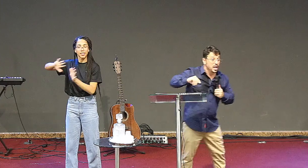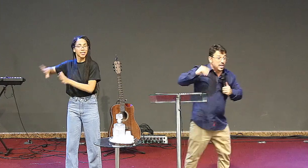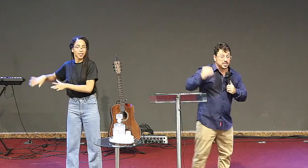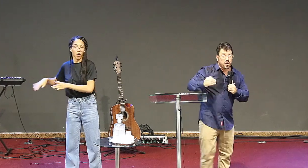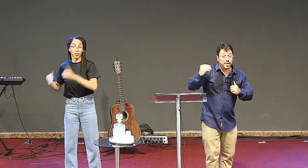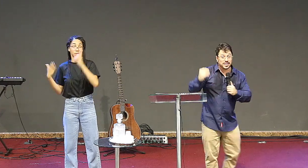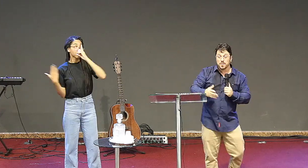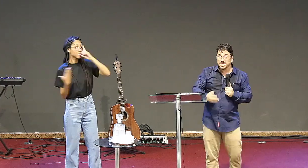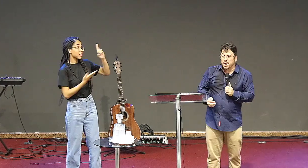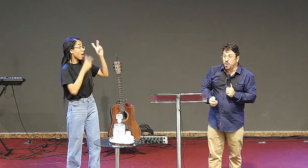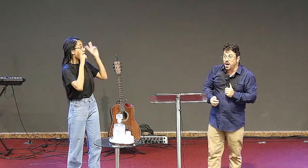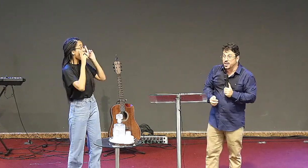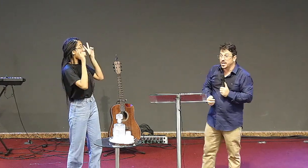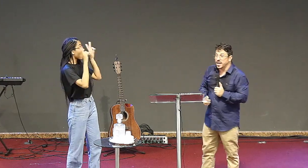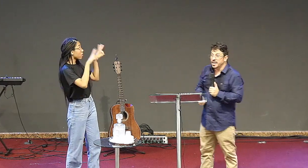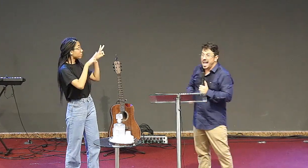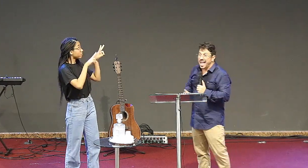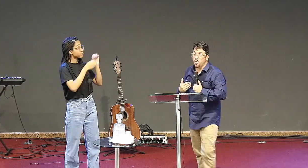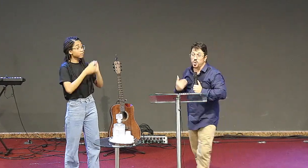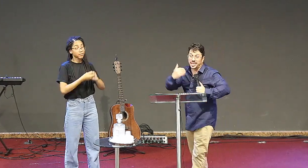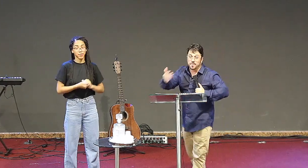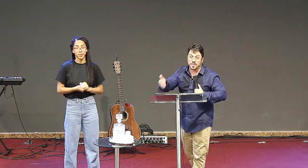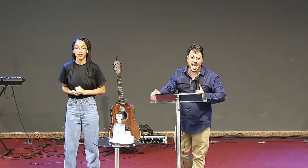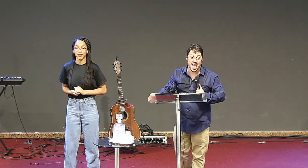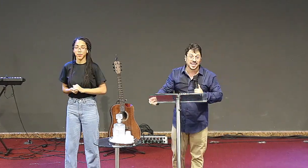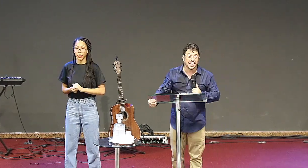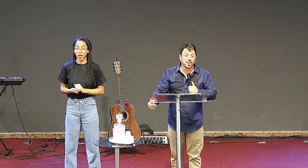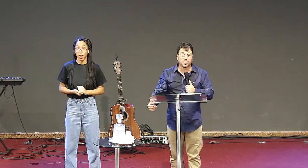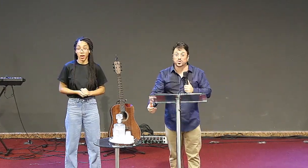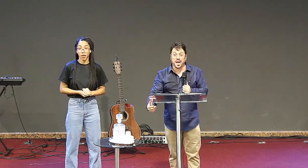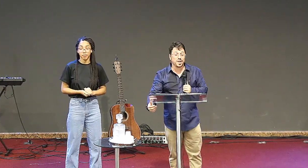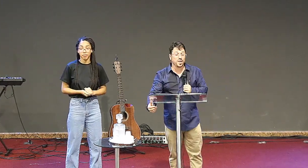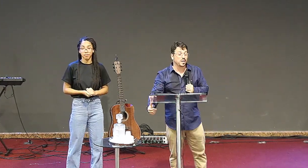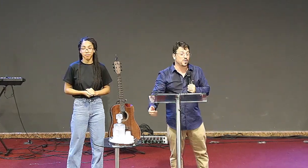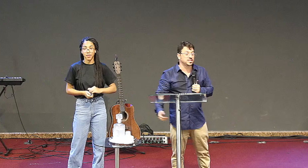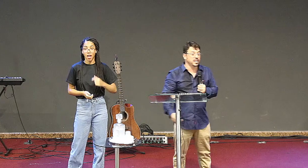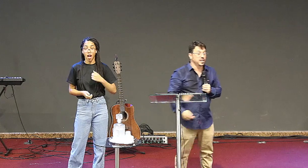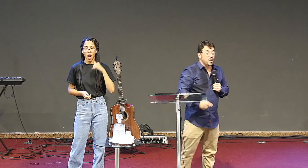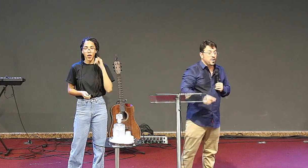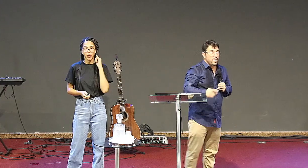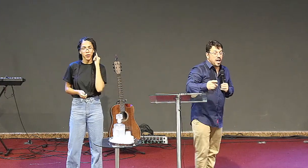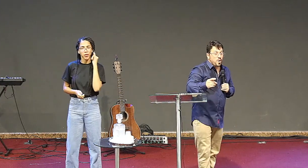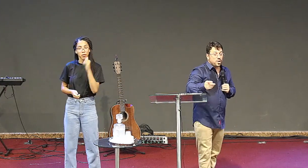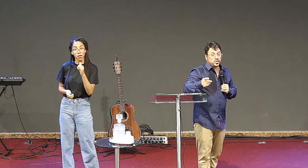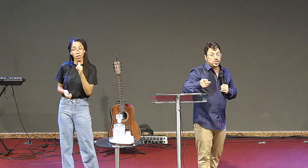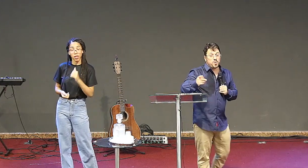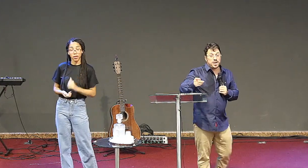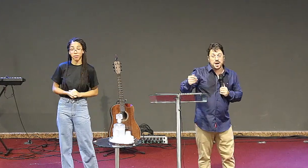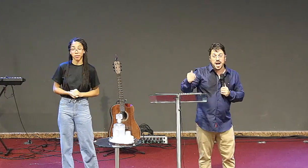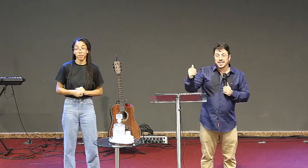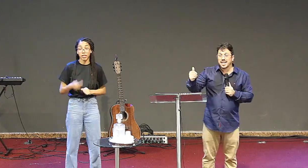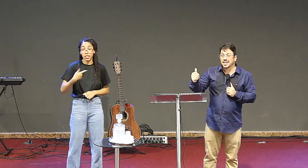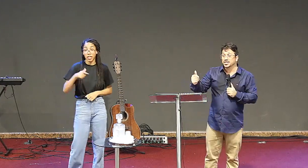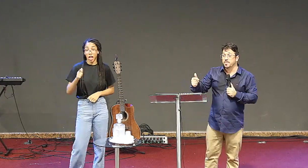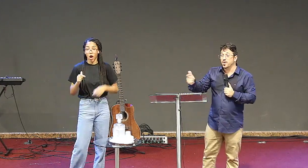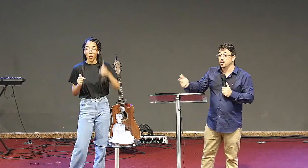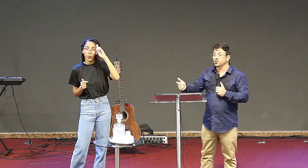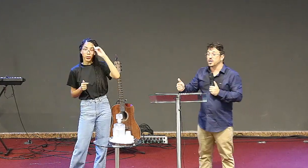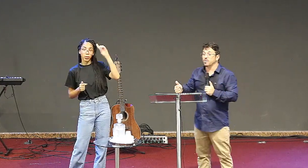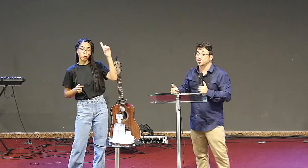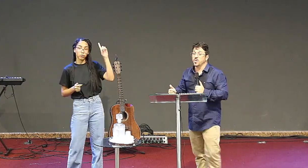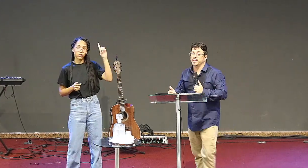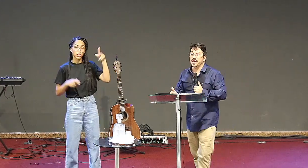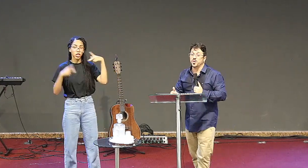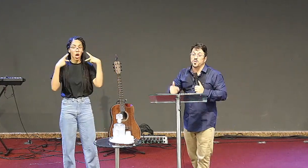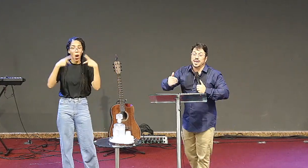Deus, estão falando a mesma coisa, aí eu contei para ela e ela começou a rir, falou assim, outro dia um irmão aqui na igreja pregou